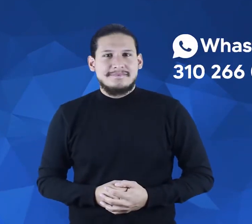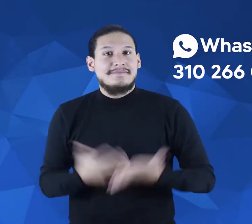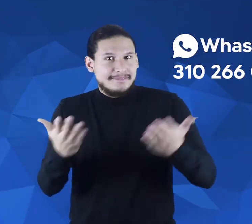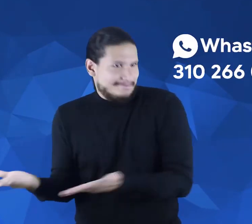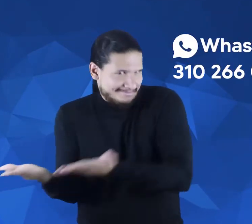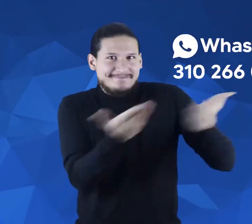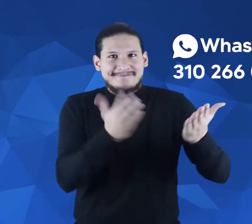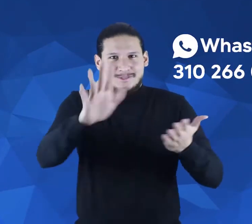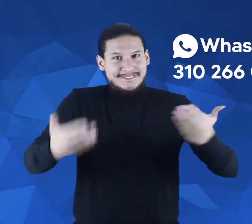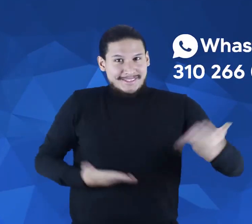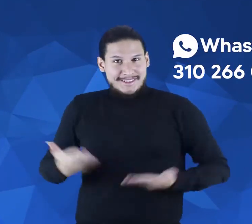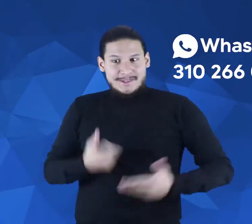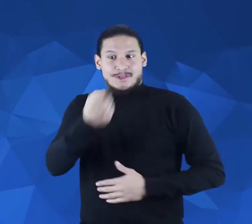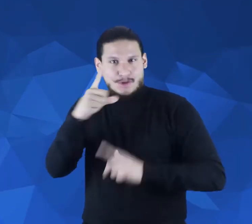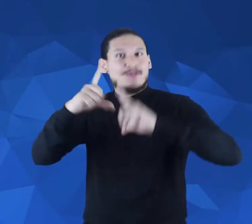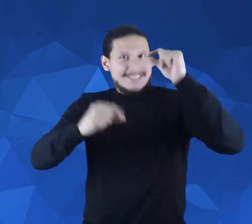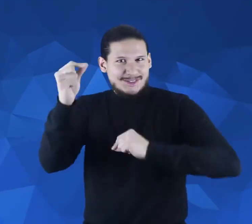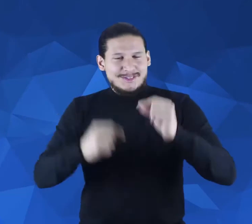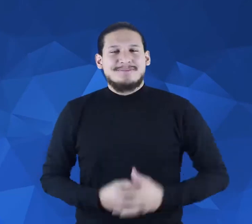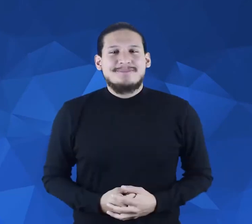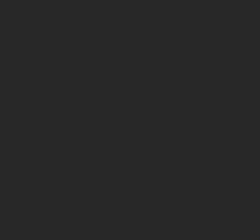Bienvenidos a este servicio de droguerías con subsidio.